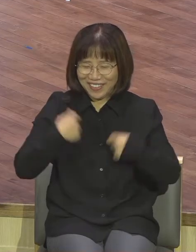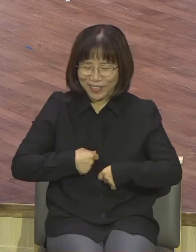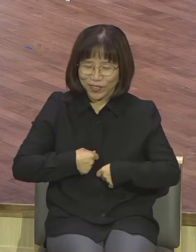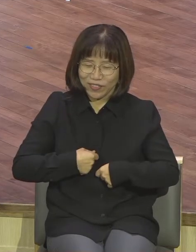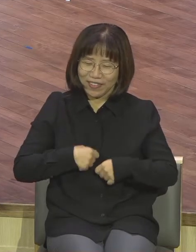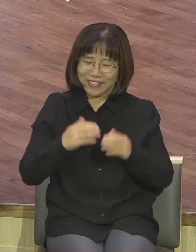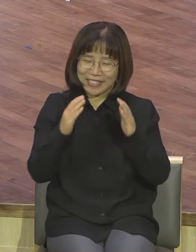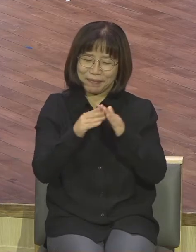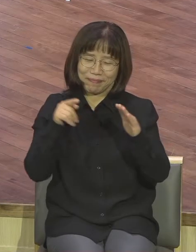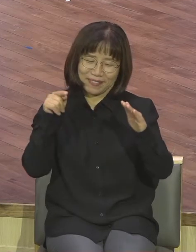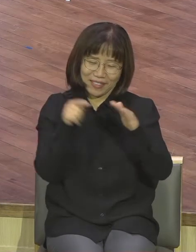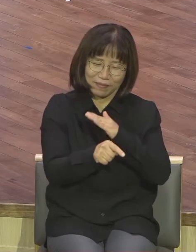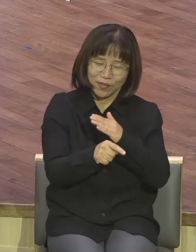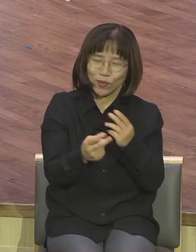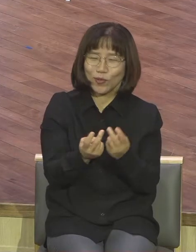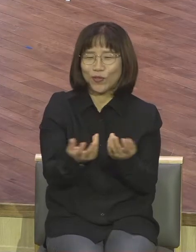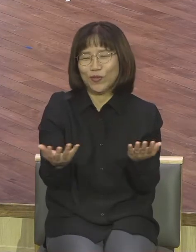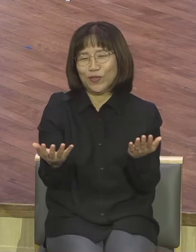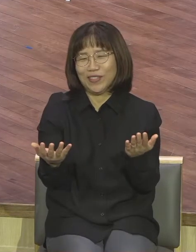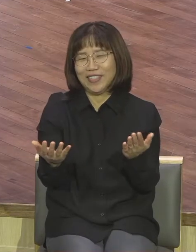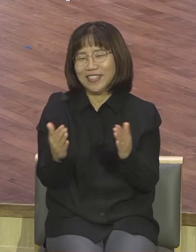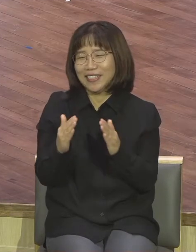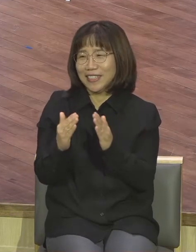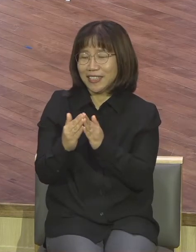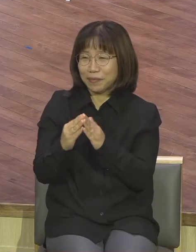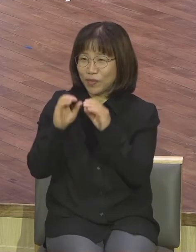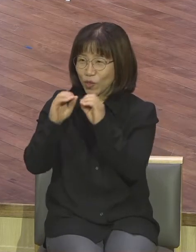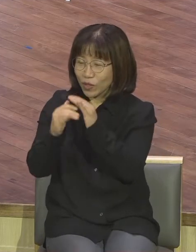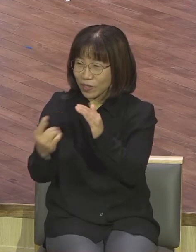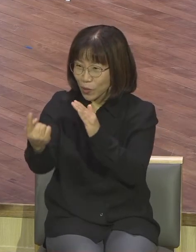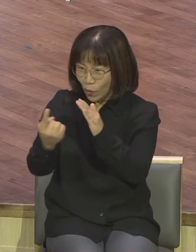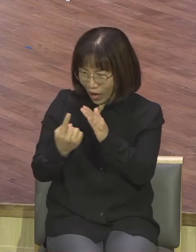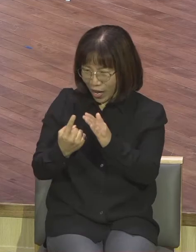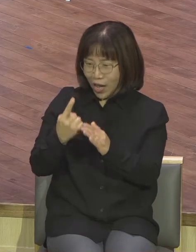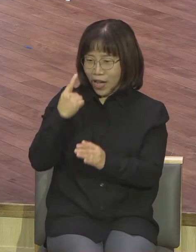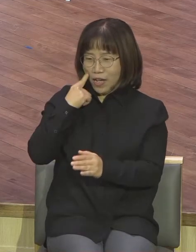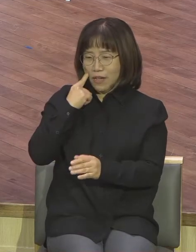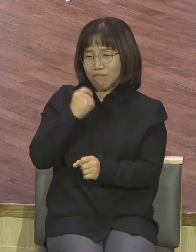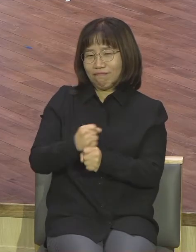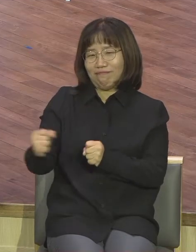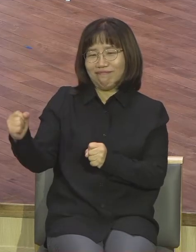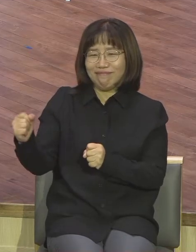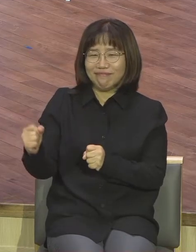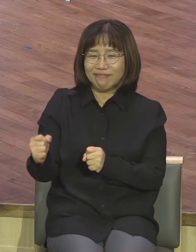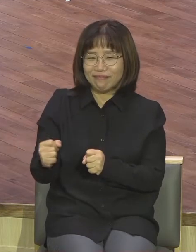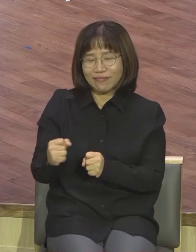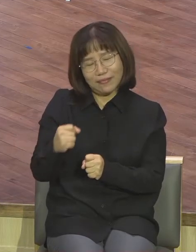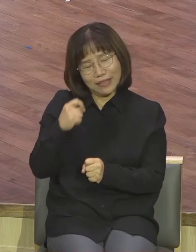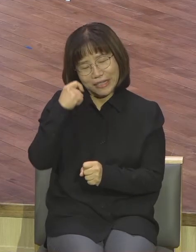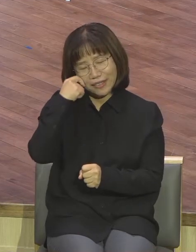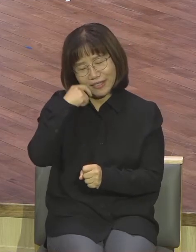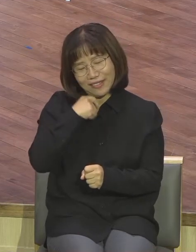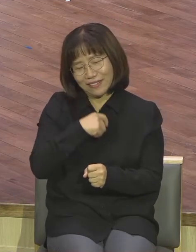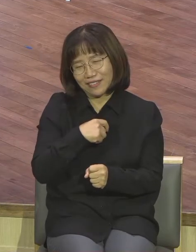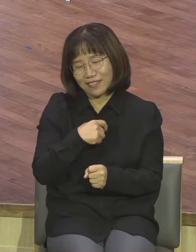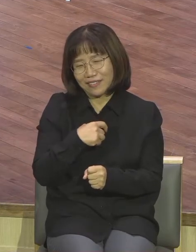신방 받는 교인들이 느낌이 어떻겠어요 교육자는